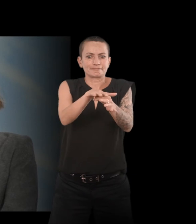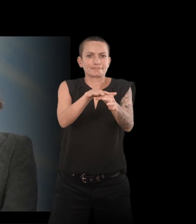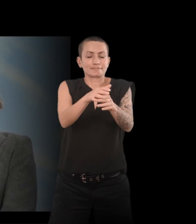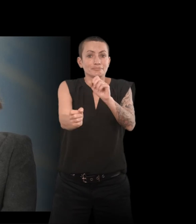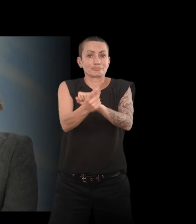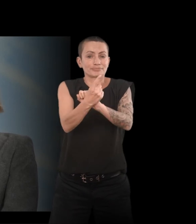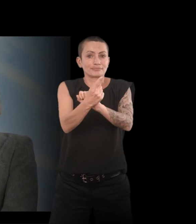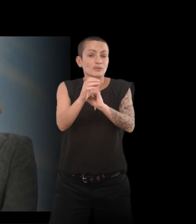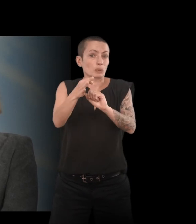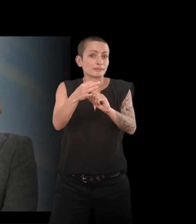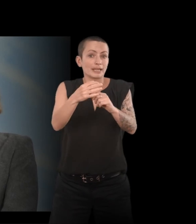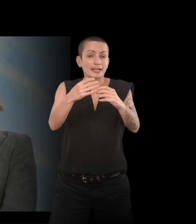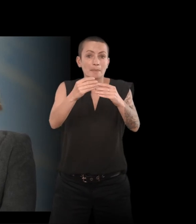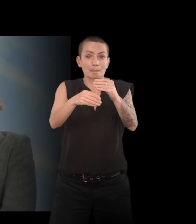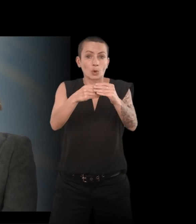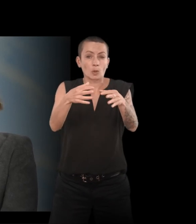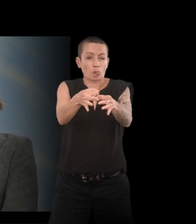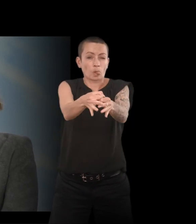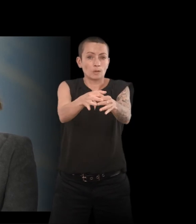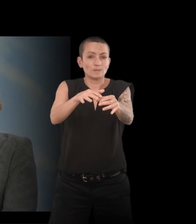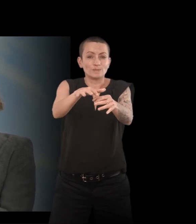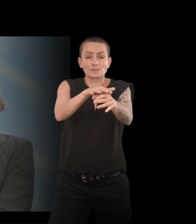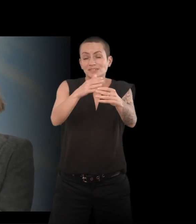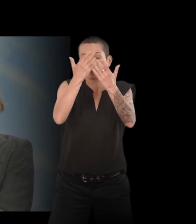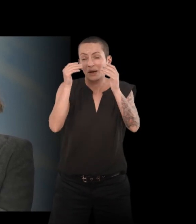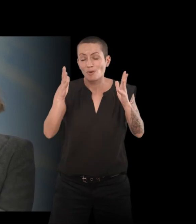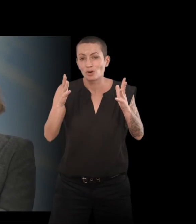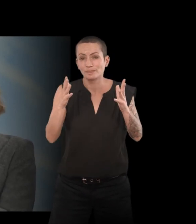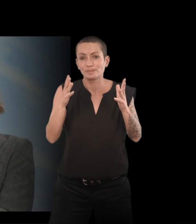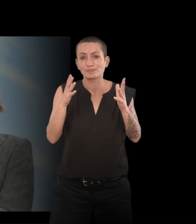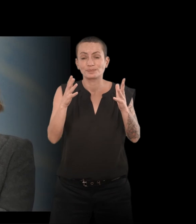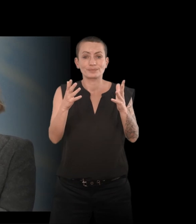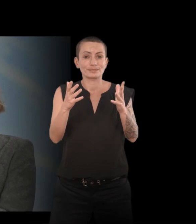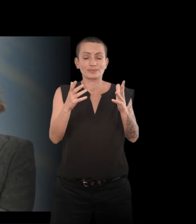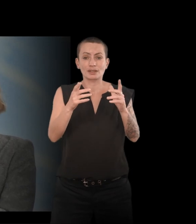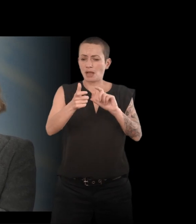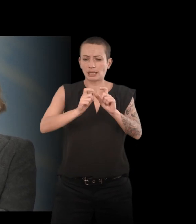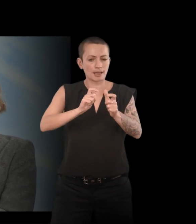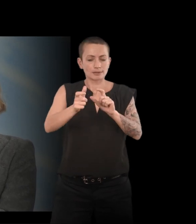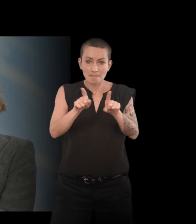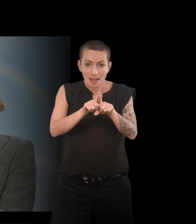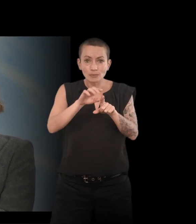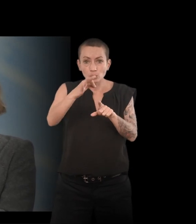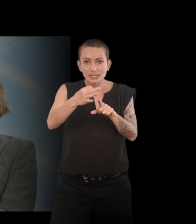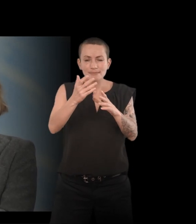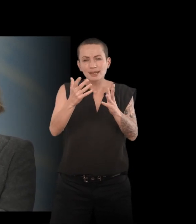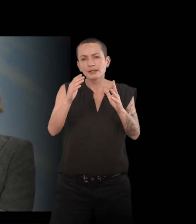comme je disais, c un microcosme. Je ne sais pas. S'ils reproduisent les mêmes interactions, mais peut-être à la fois plus protégés et